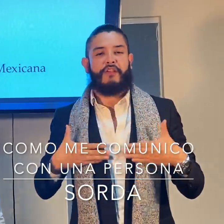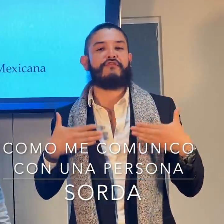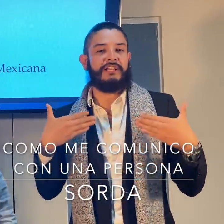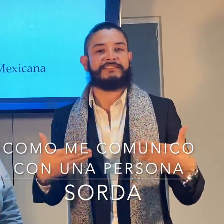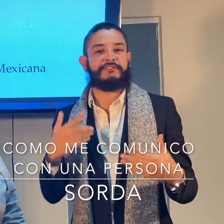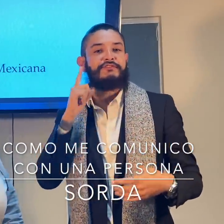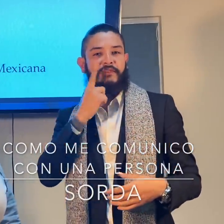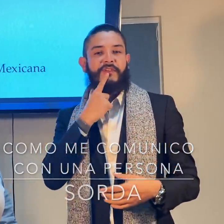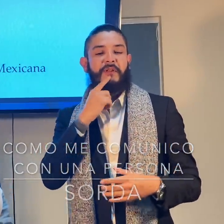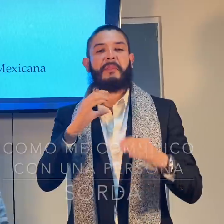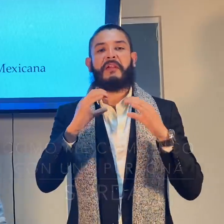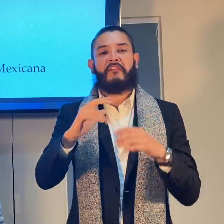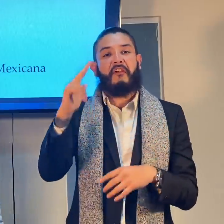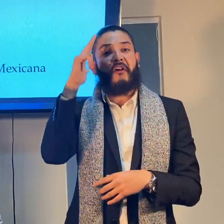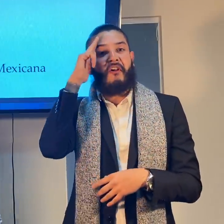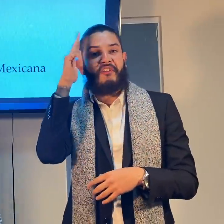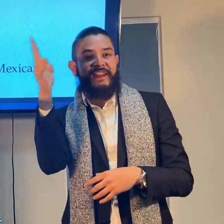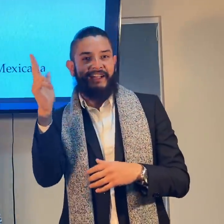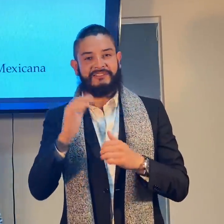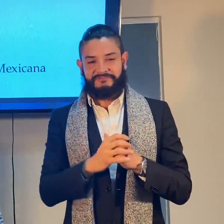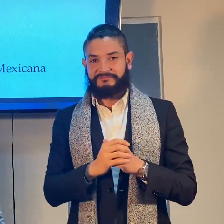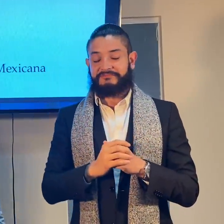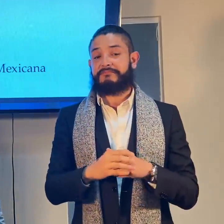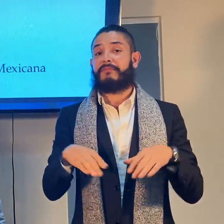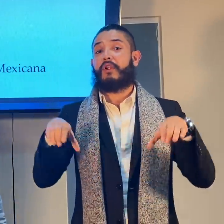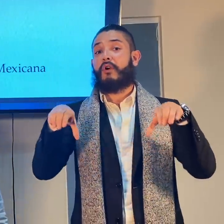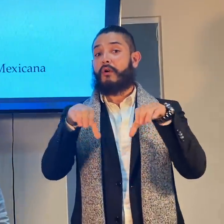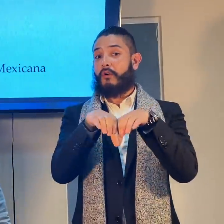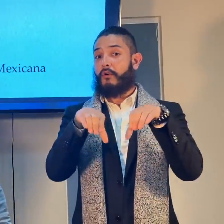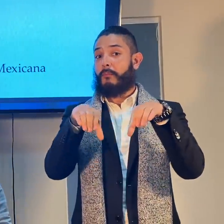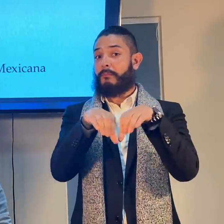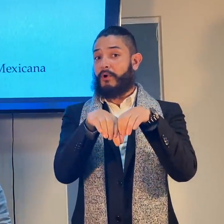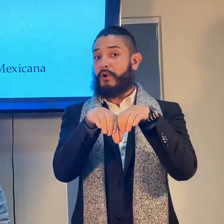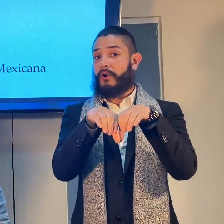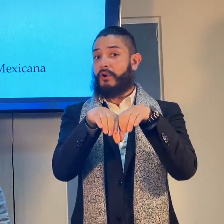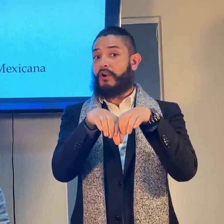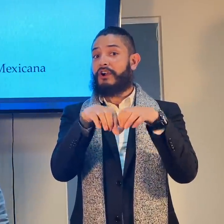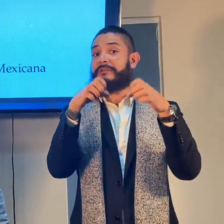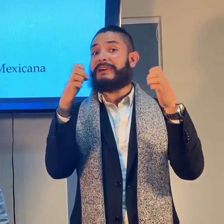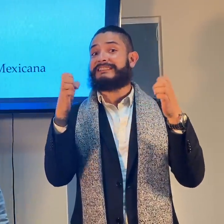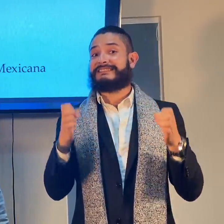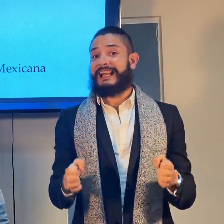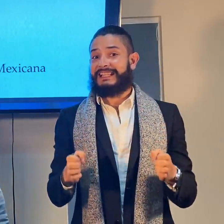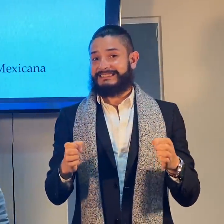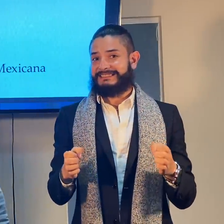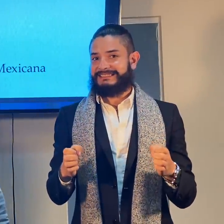pasa nada, tengan confianza con los sordos. Hagan esto y significa, esto es, ¿cómo estás?